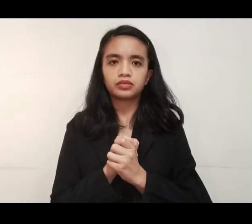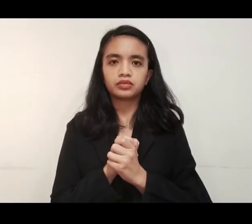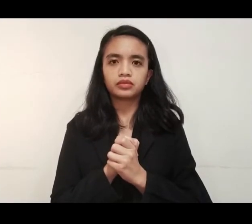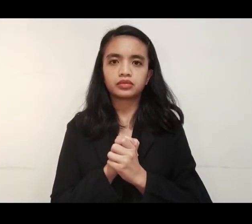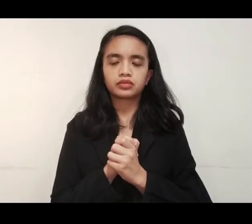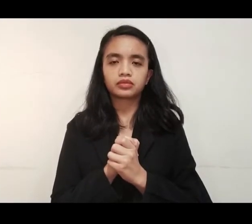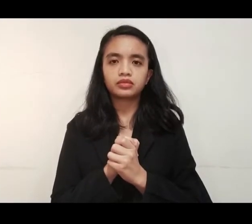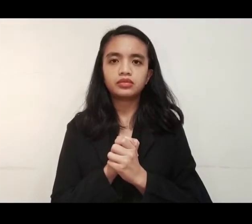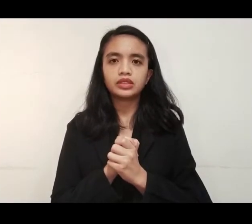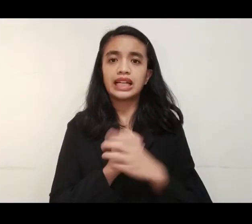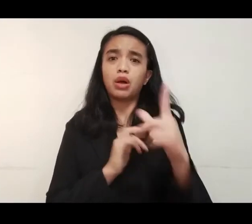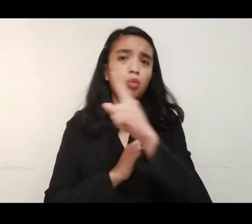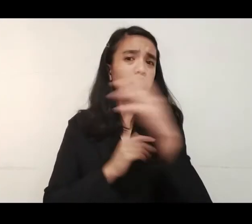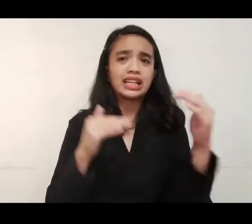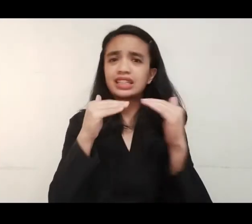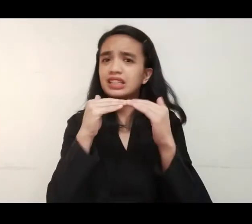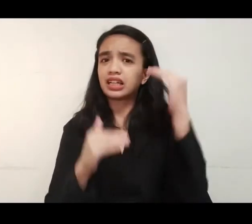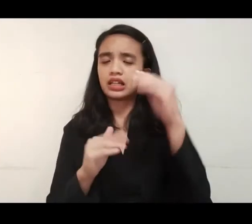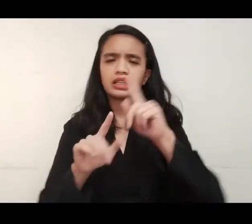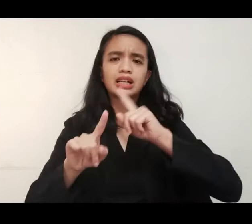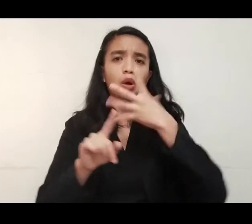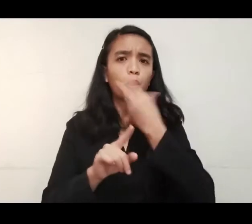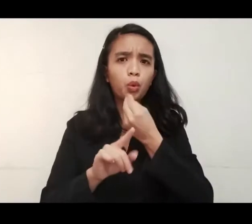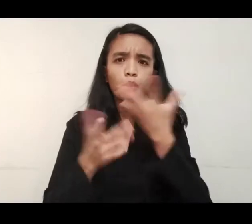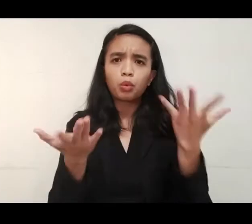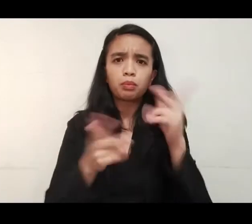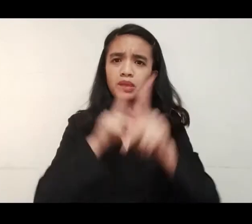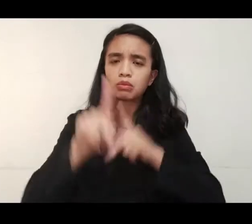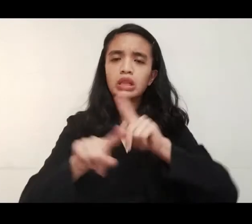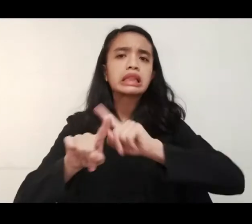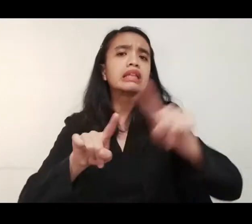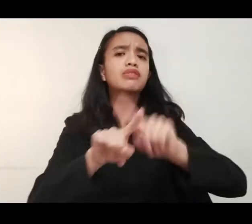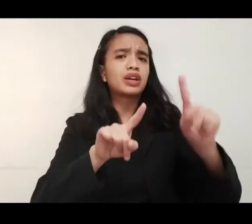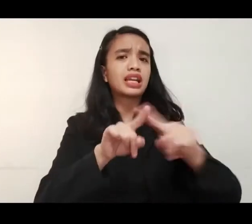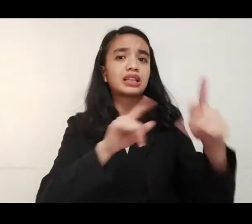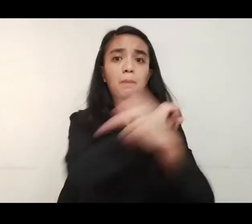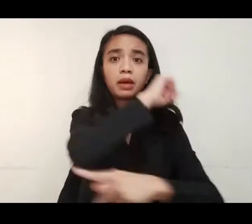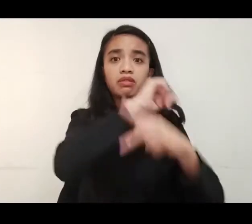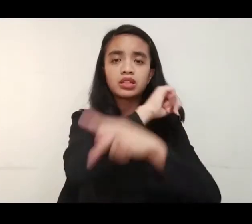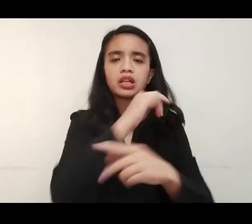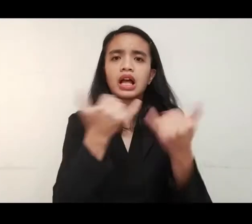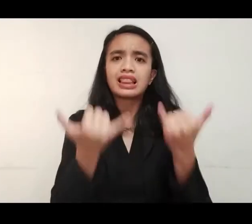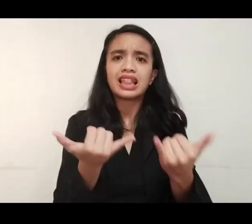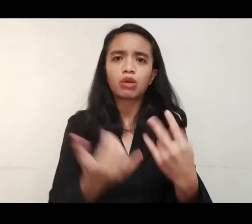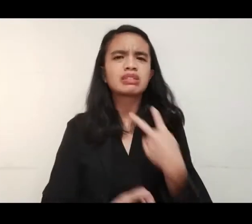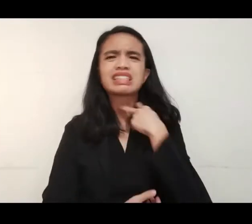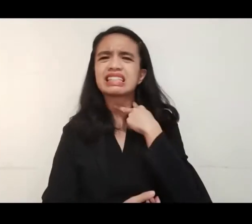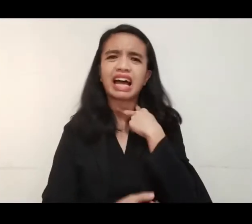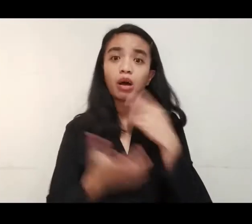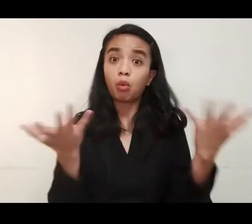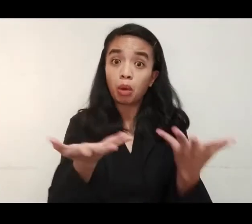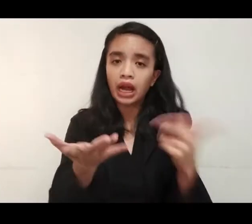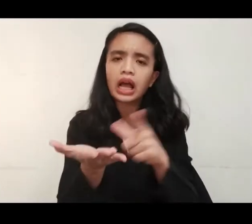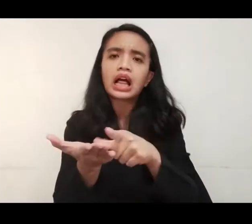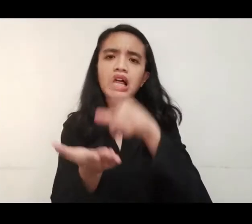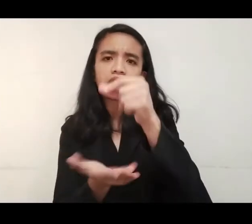Nasa isang daang katao na galing sa ibang probinsya, halos dalawang linggo nang stranded sa border ng Tarlac at Pangasinan. Silipin